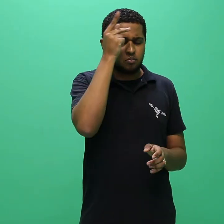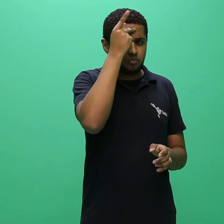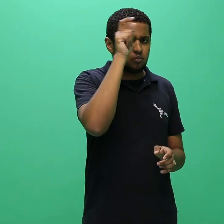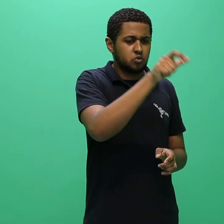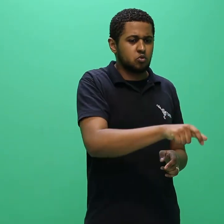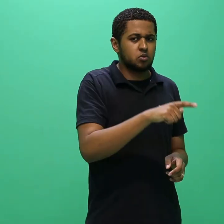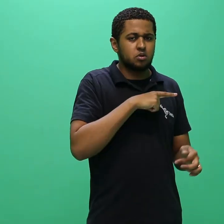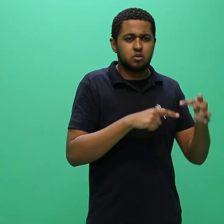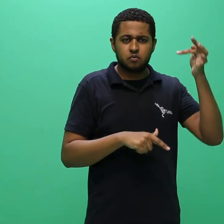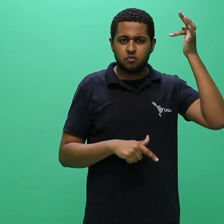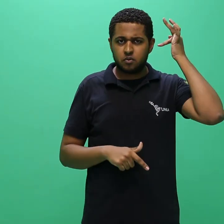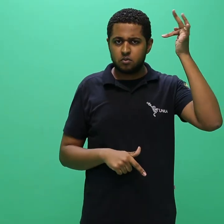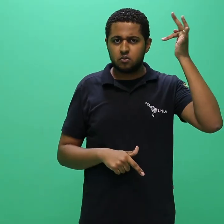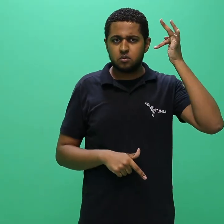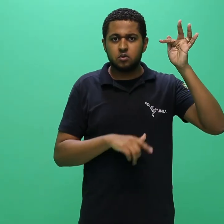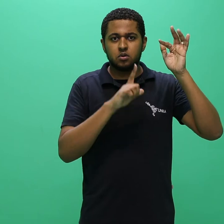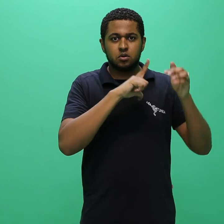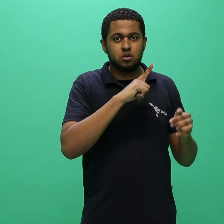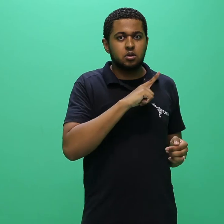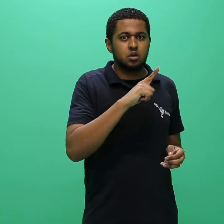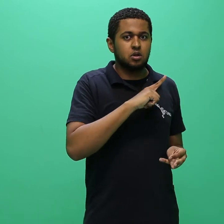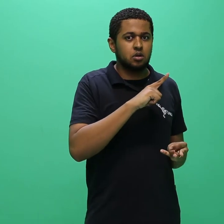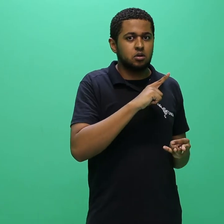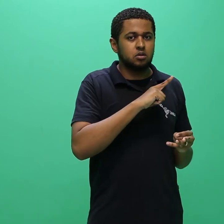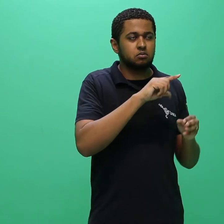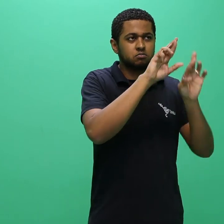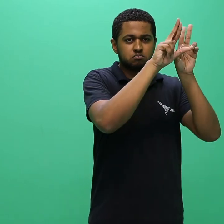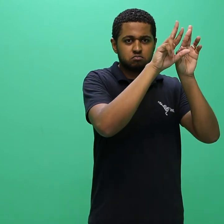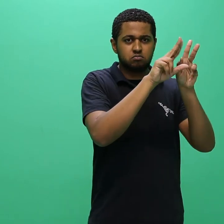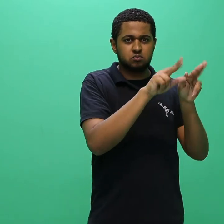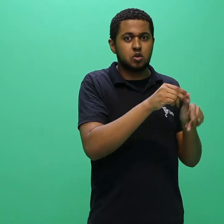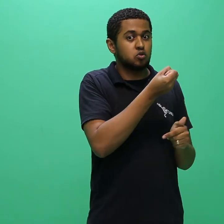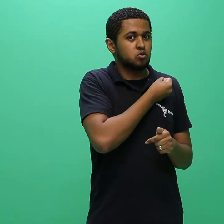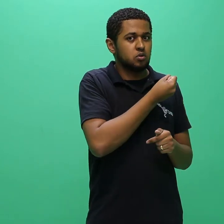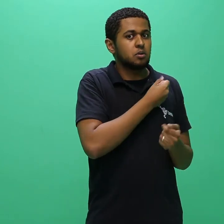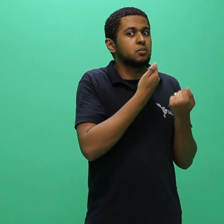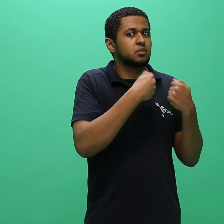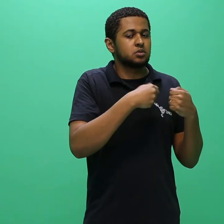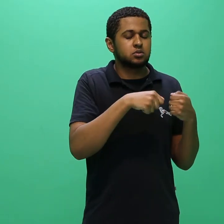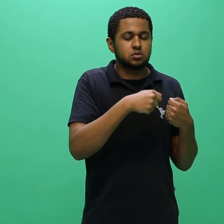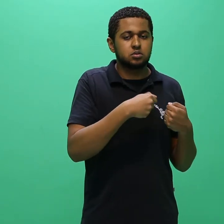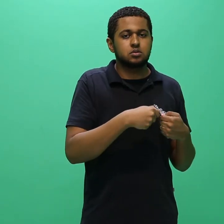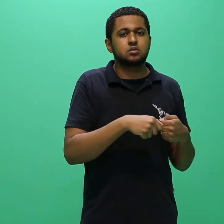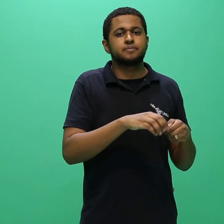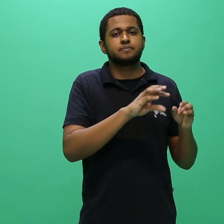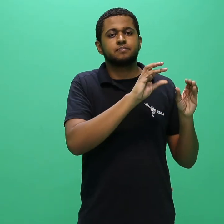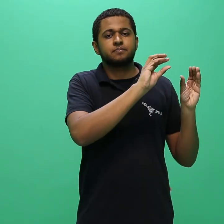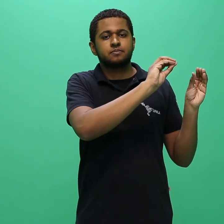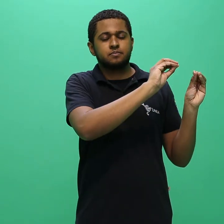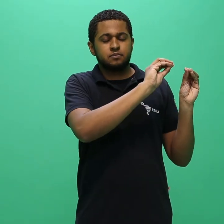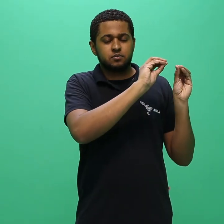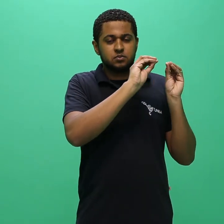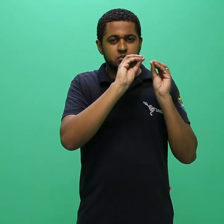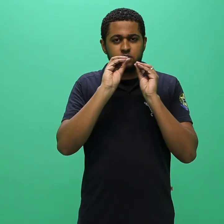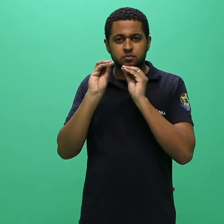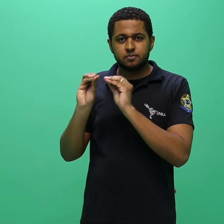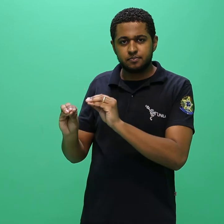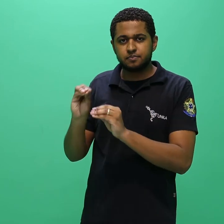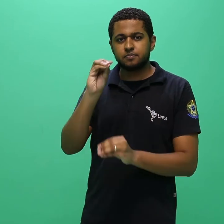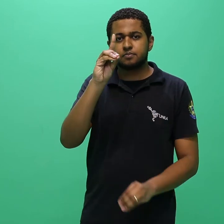constando uma tabela de conversão das notas para as escalas já mencionadas, se não constar